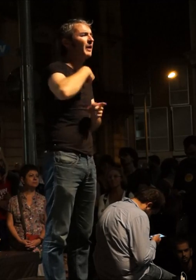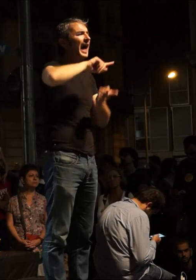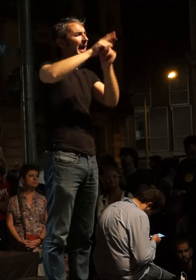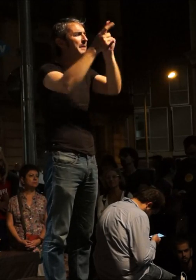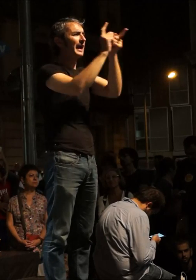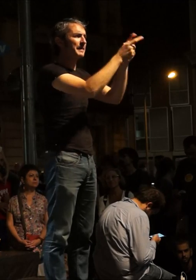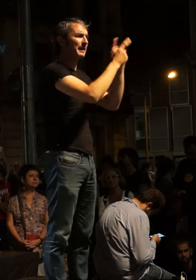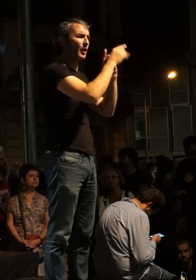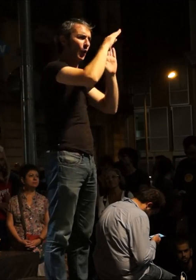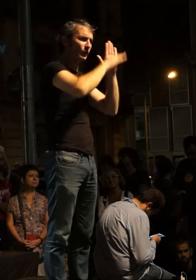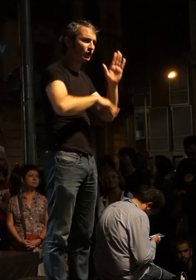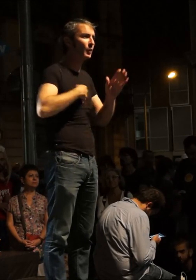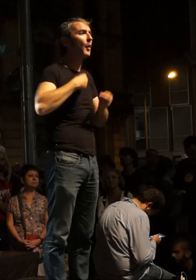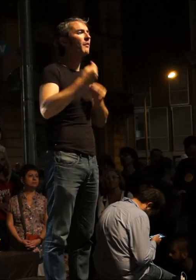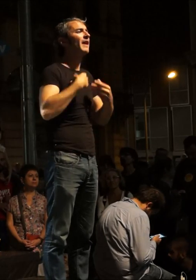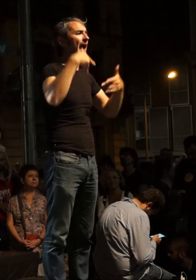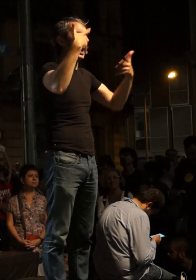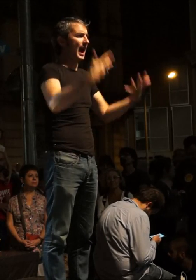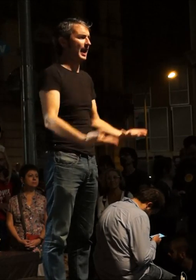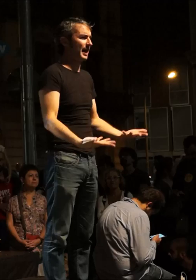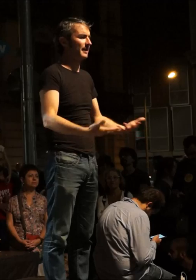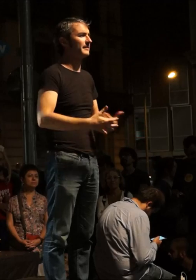materials. I ho podem fer ara.